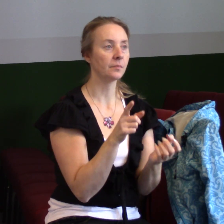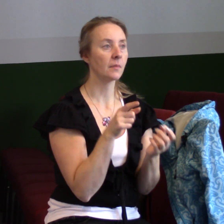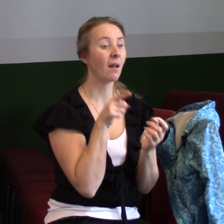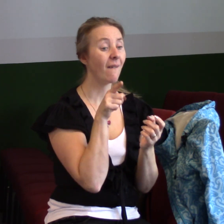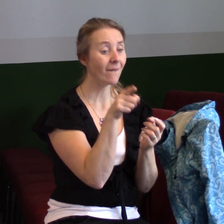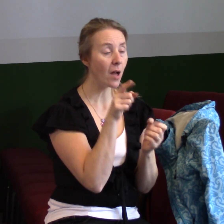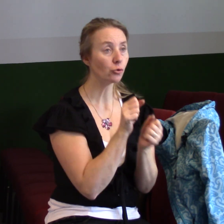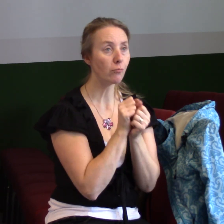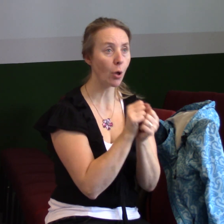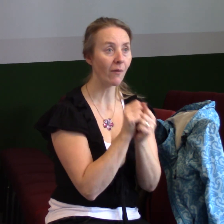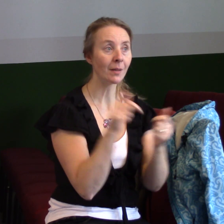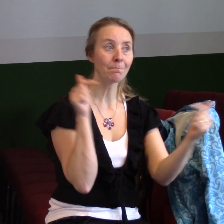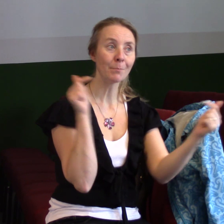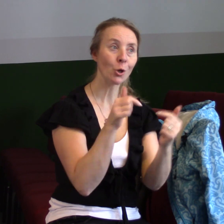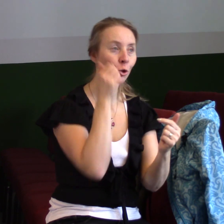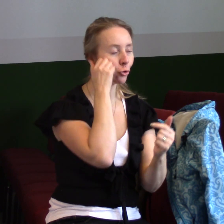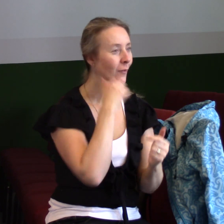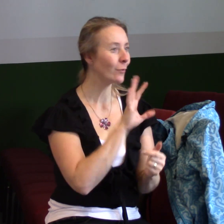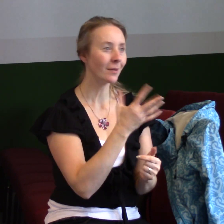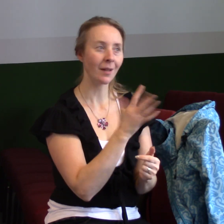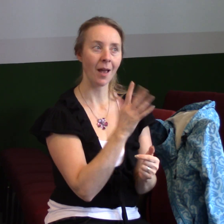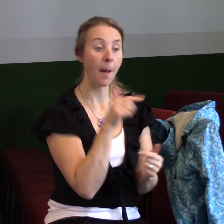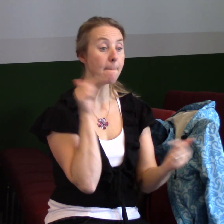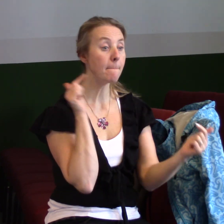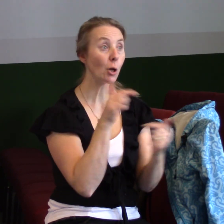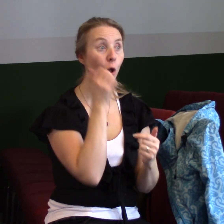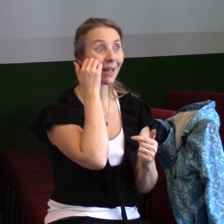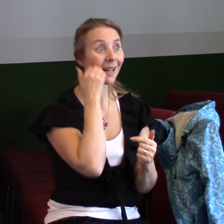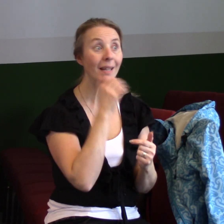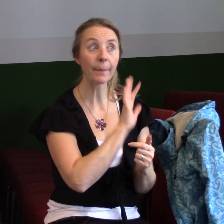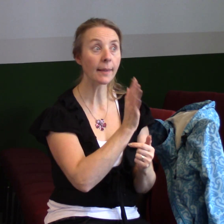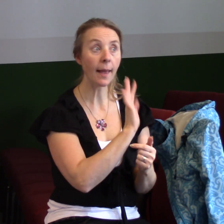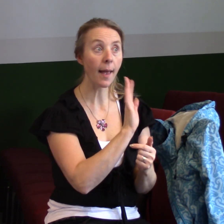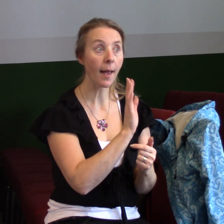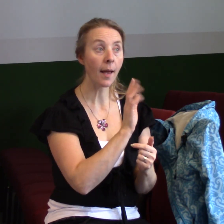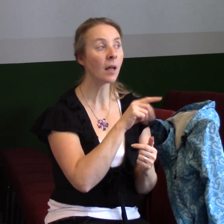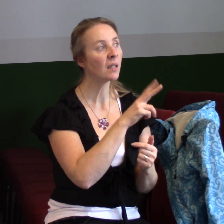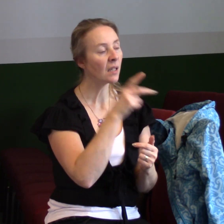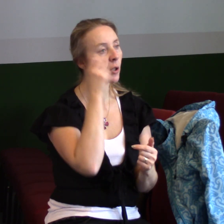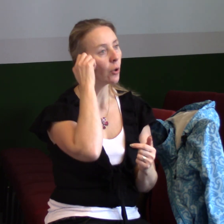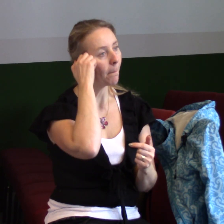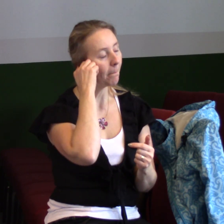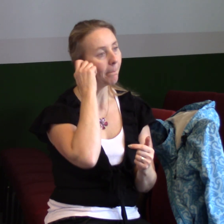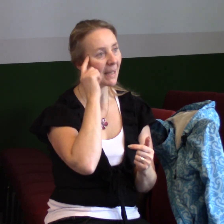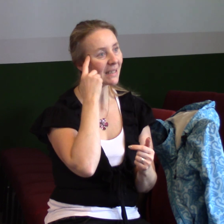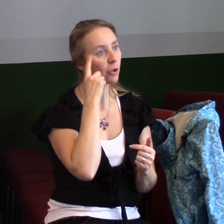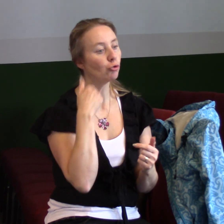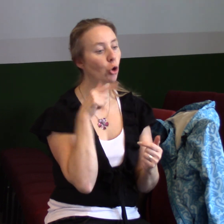proti člověku. Bacha na to. Nebojujete proti lidem. To je velká nemoc církve, my furt bojujeme proti člověku. To není náš boj.